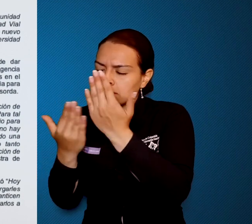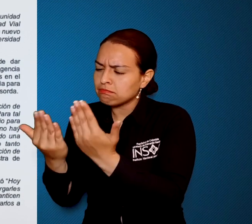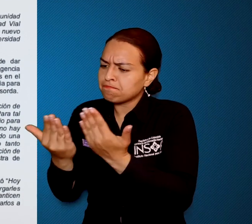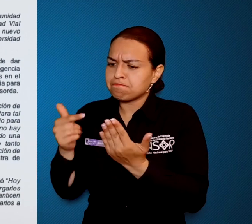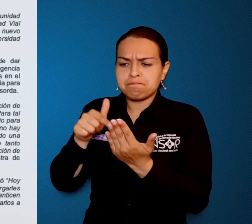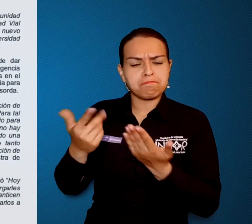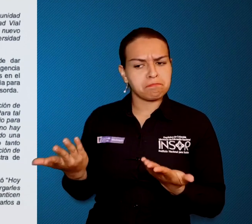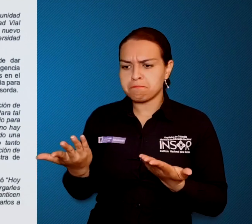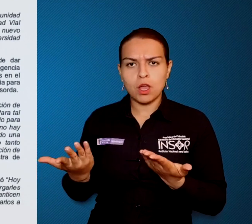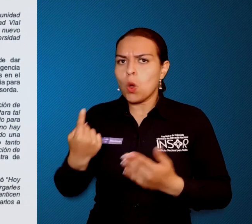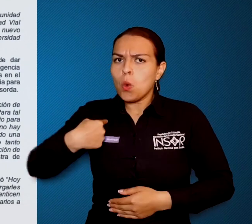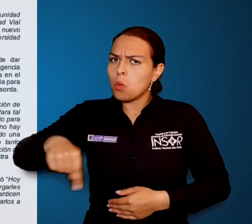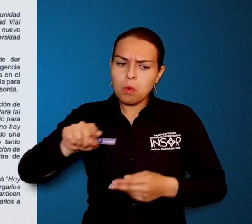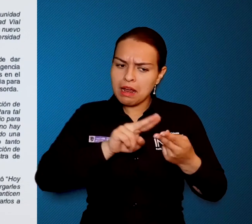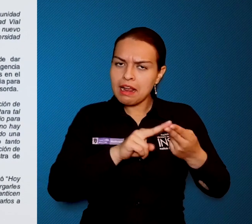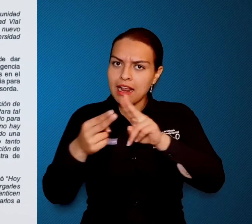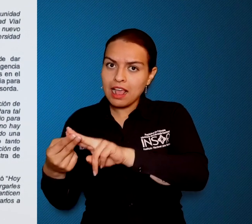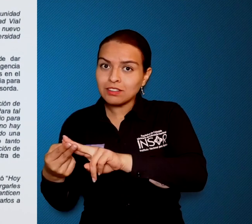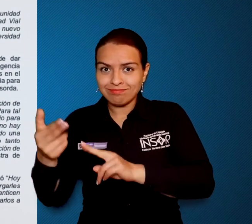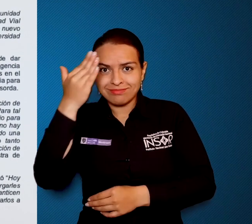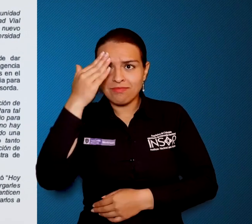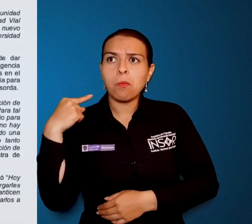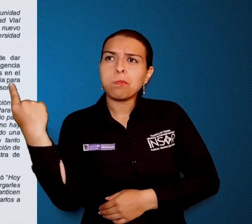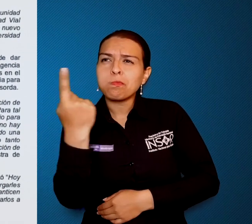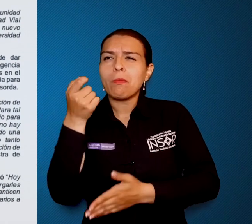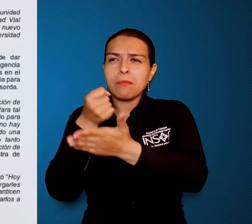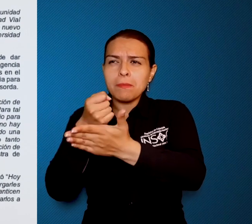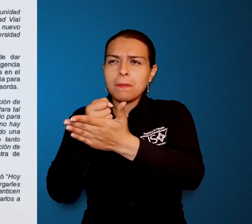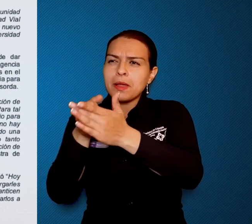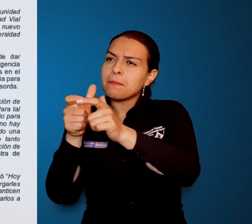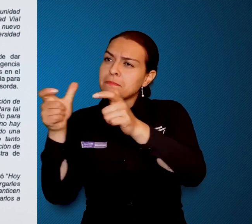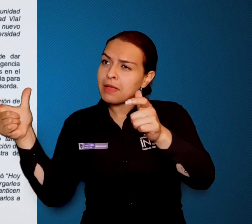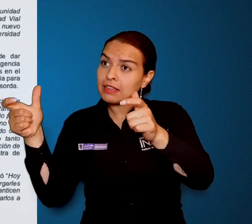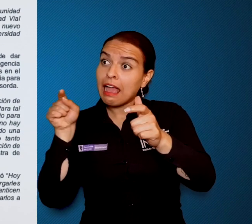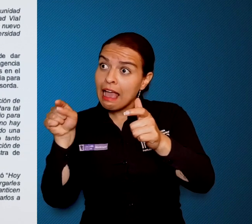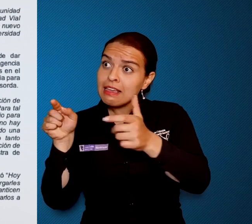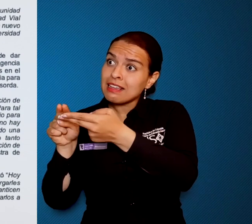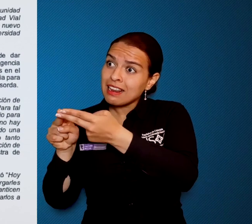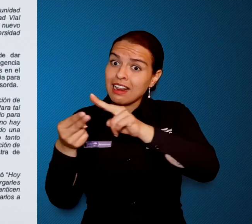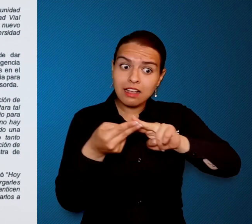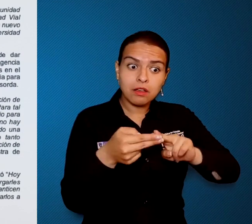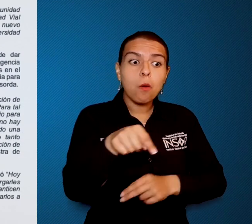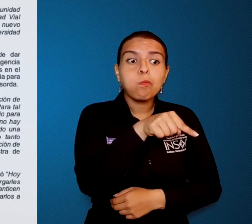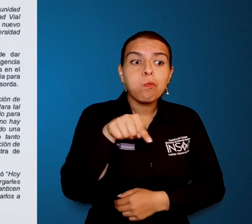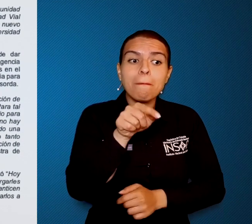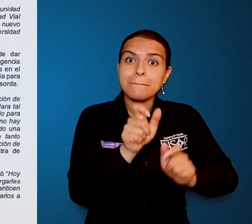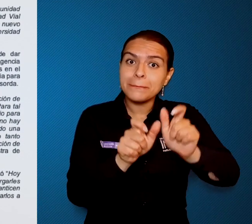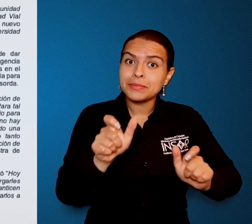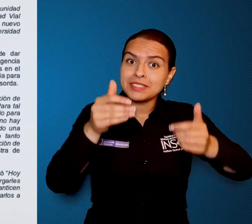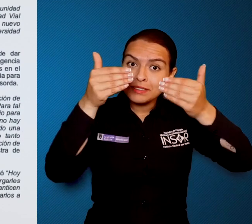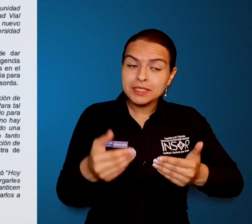Los estudios revelan que no hay evidencia que concluya que los índices de siniestralidad aumentan